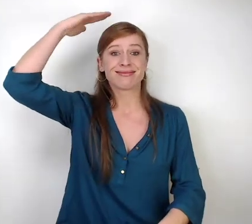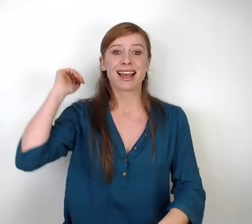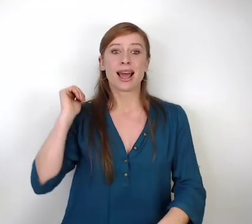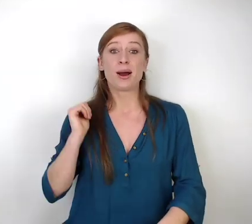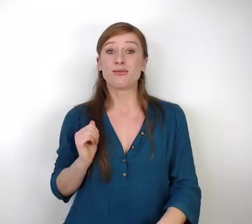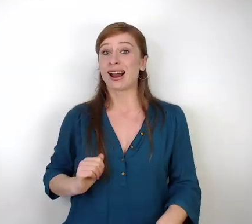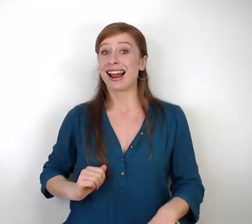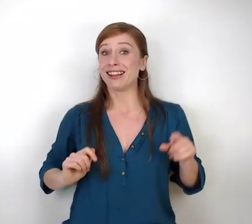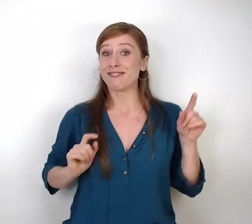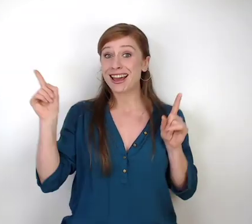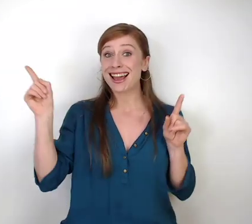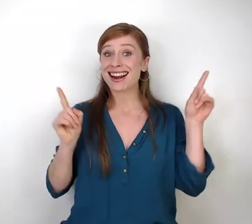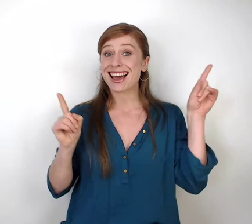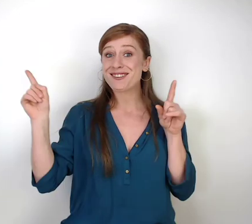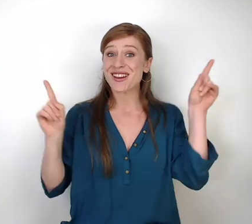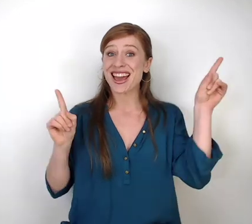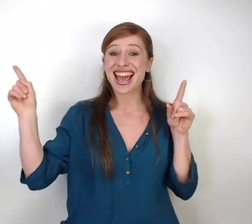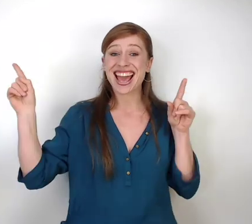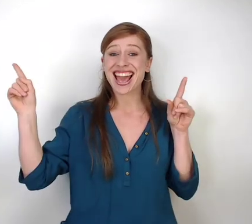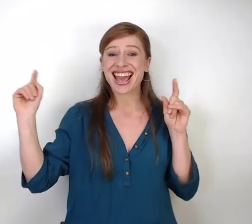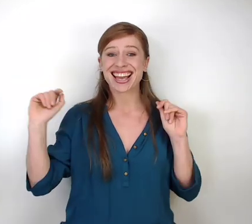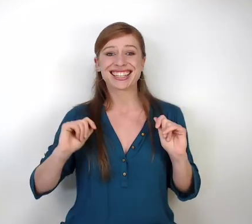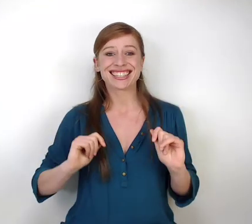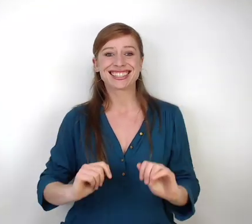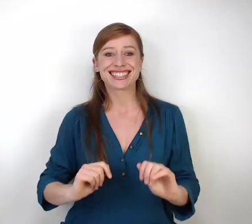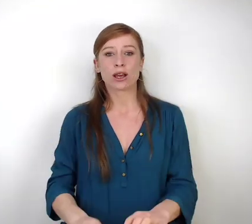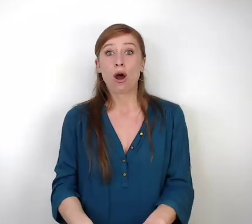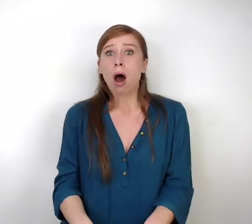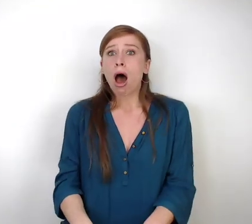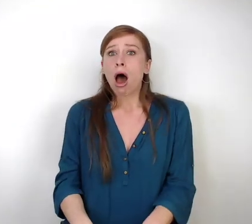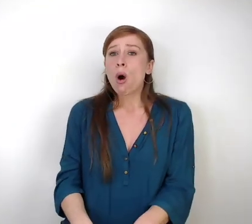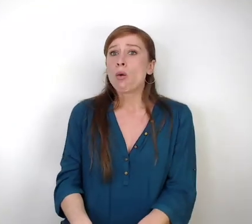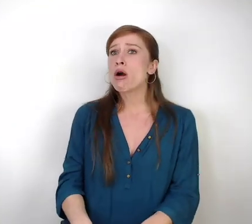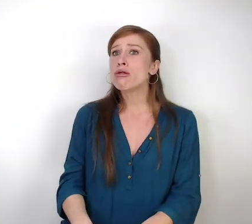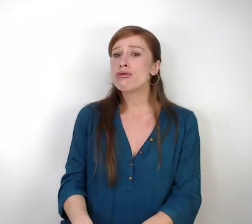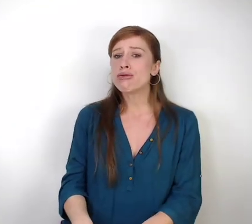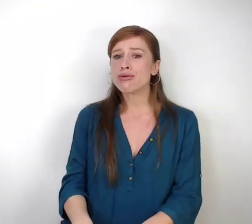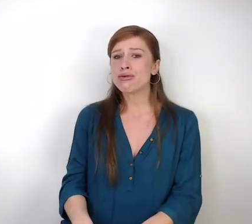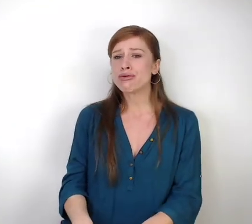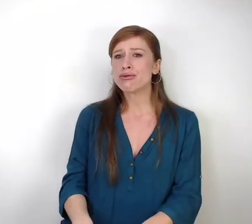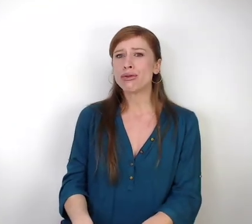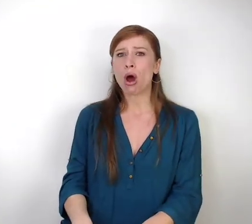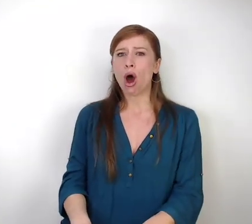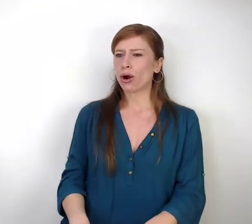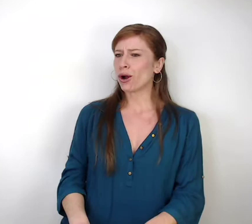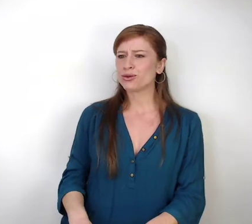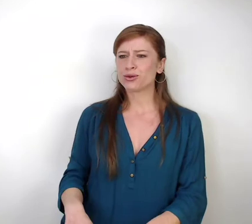Pour aller faire la fête. Waouh Lulu, comme tu es